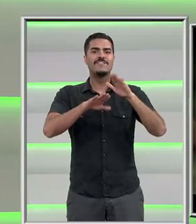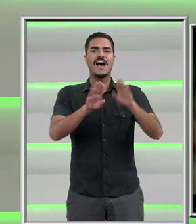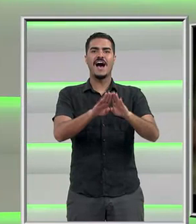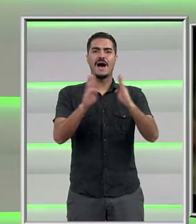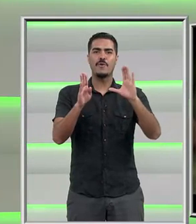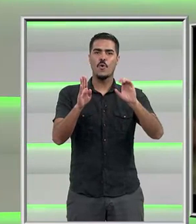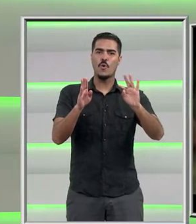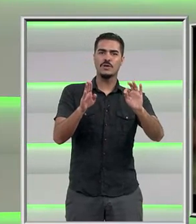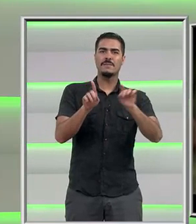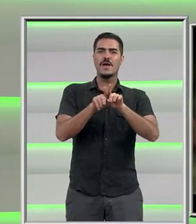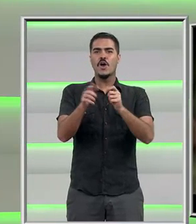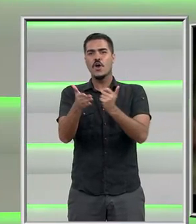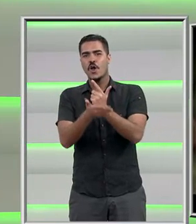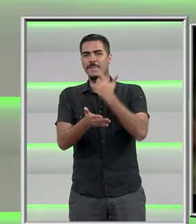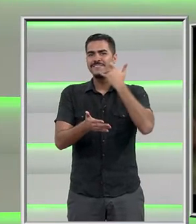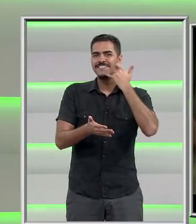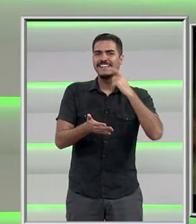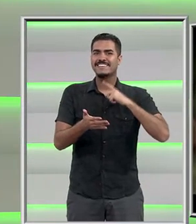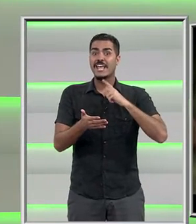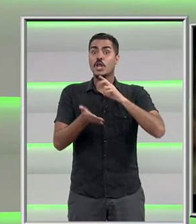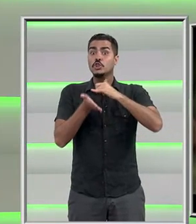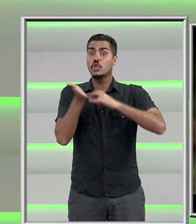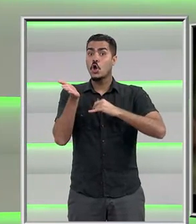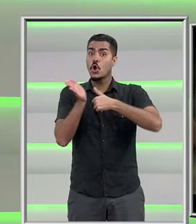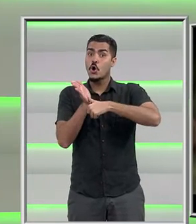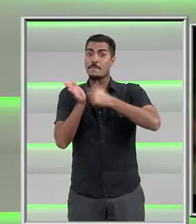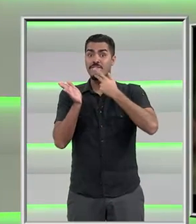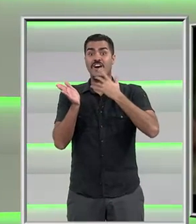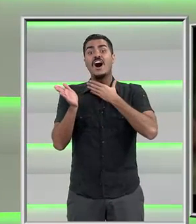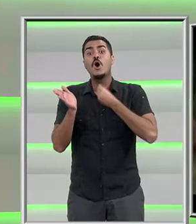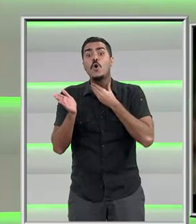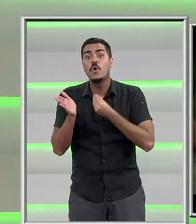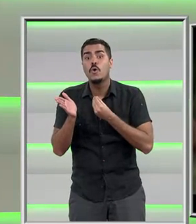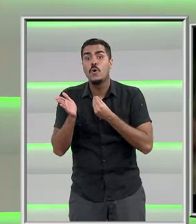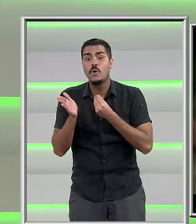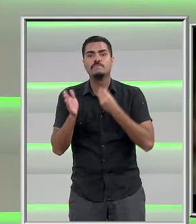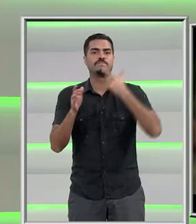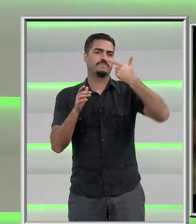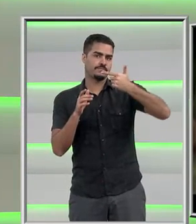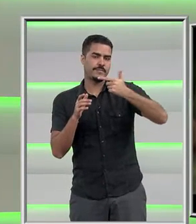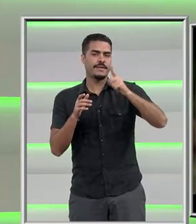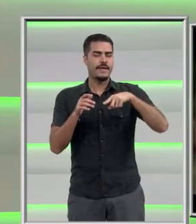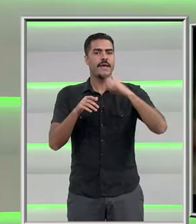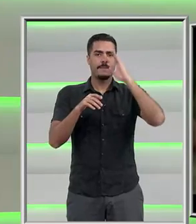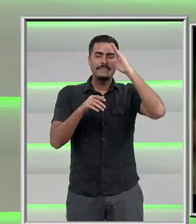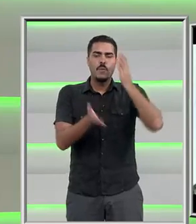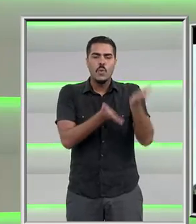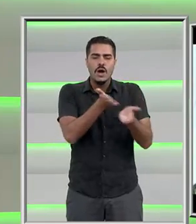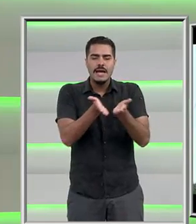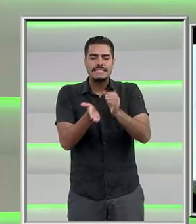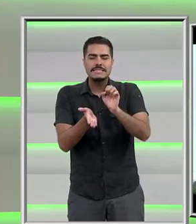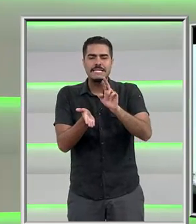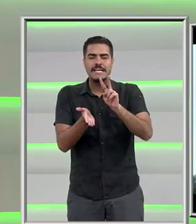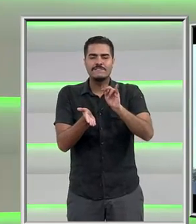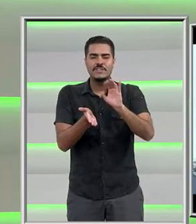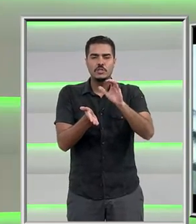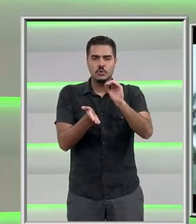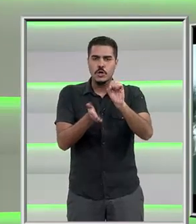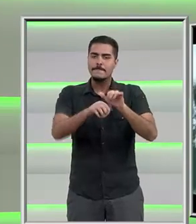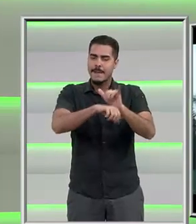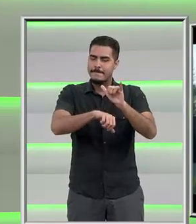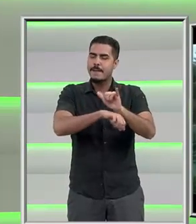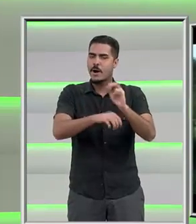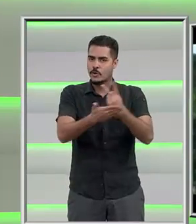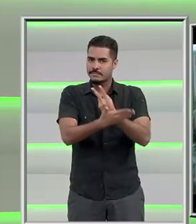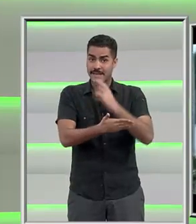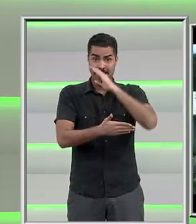e compra de celulares, por exemplo, com documento falso. Na sequência, aparece o setor de serviços. Em Brasília, os casos